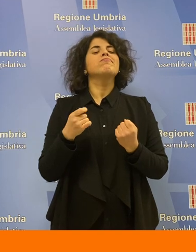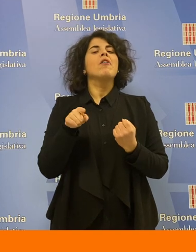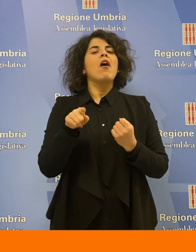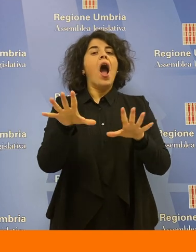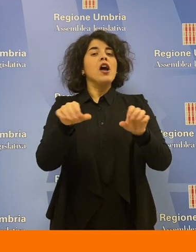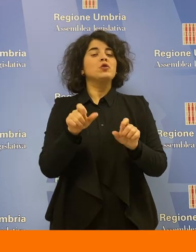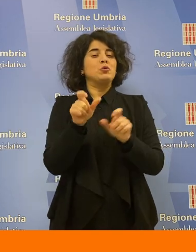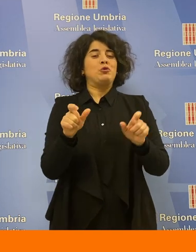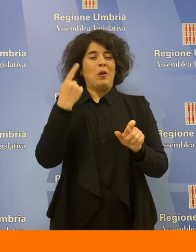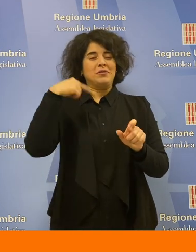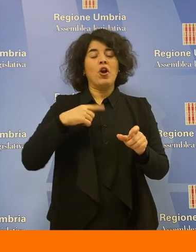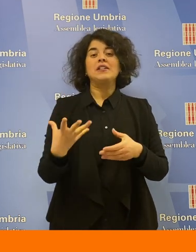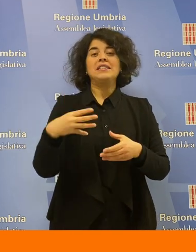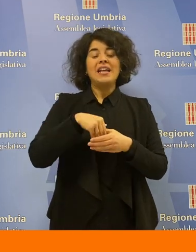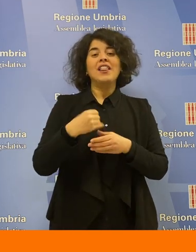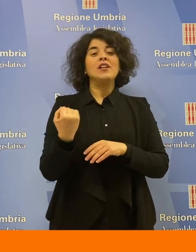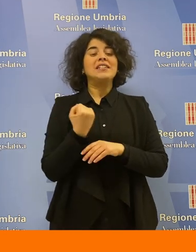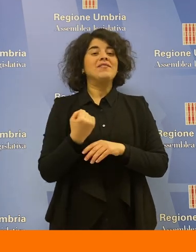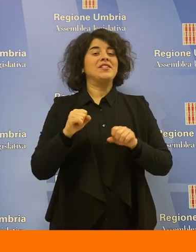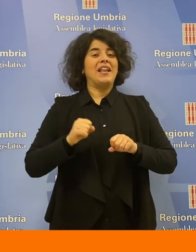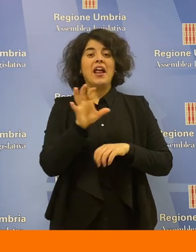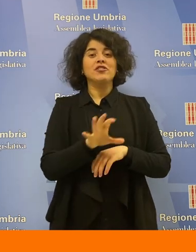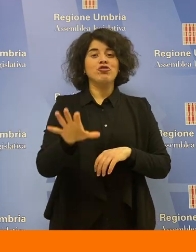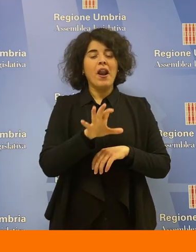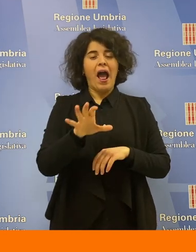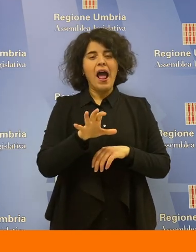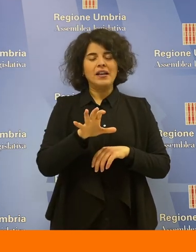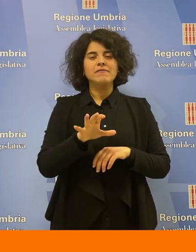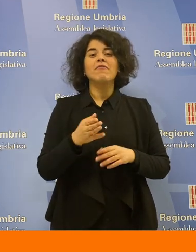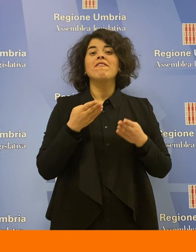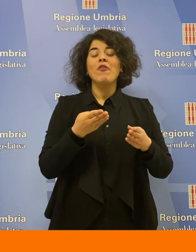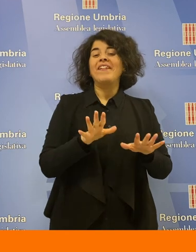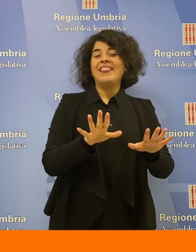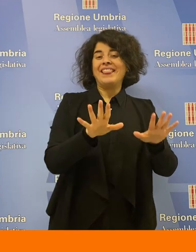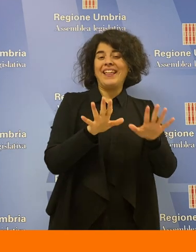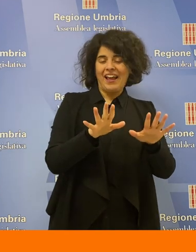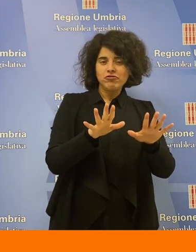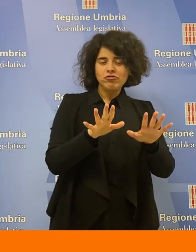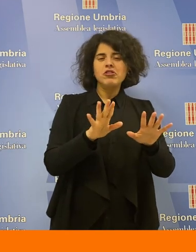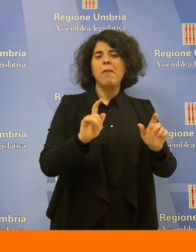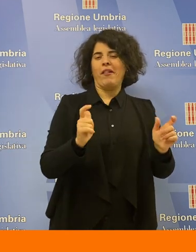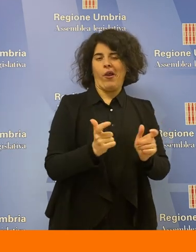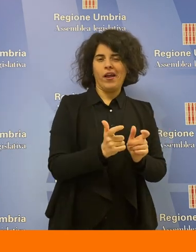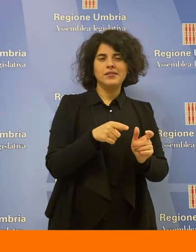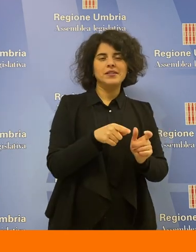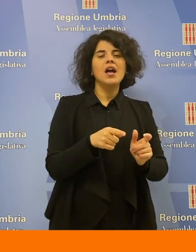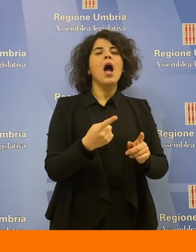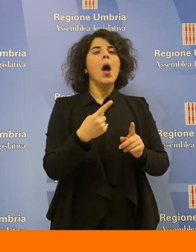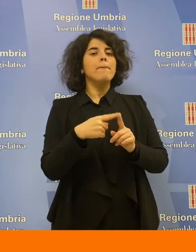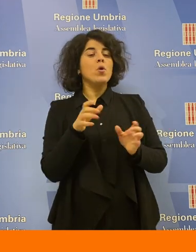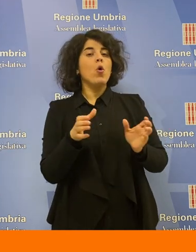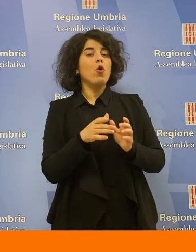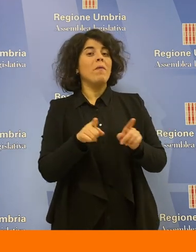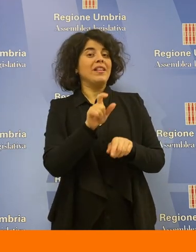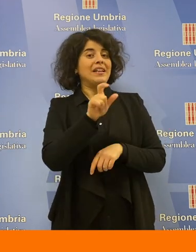psicologi all'interno del servizio sanitario regionale. Dieci voti a favore da parte della minoranza, ma anche del